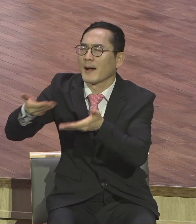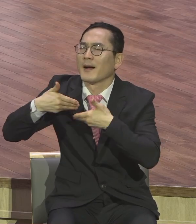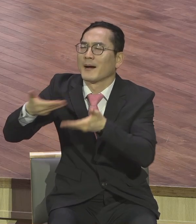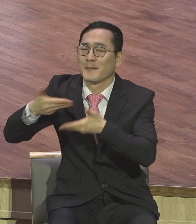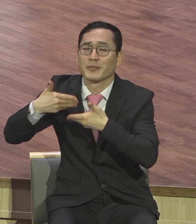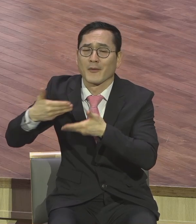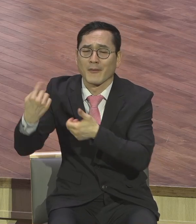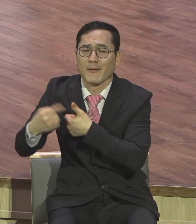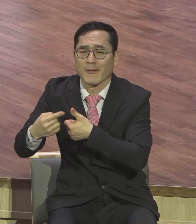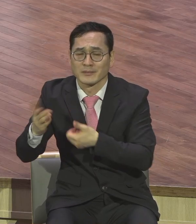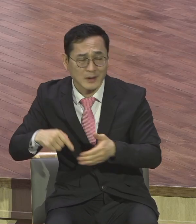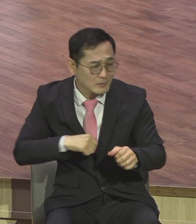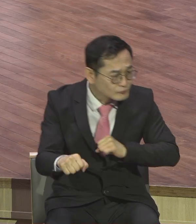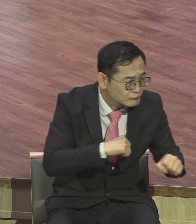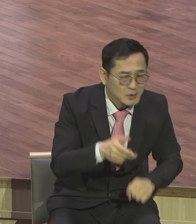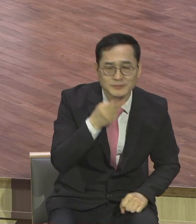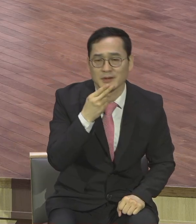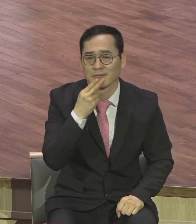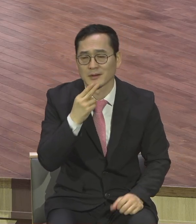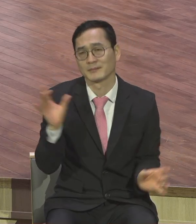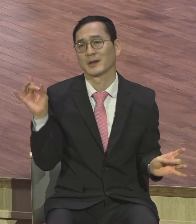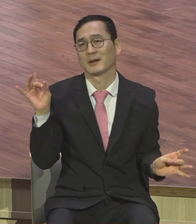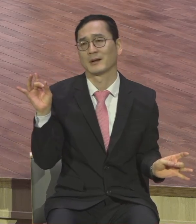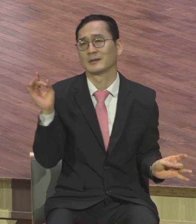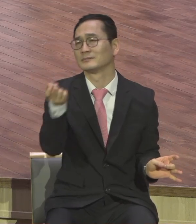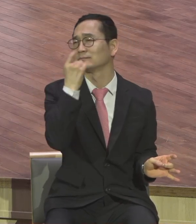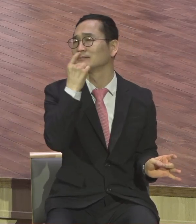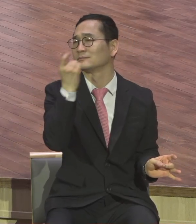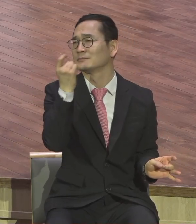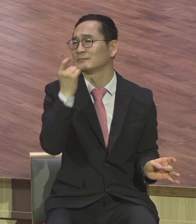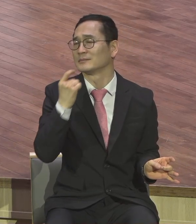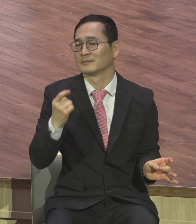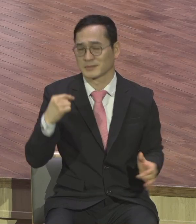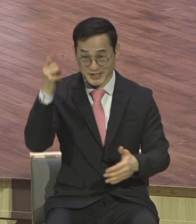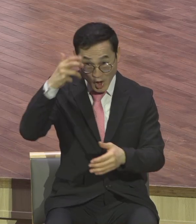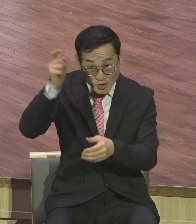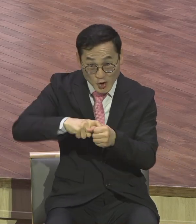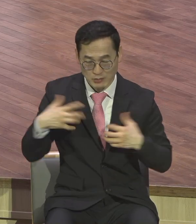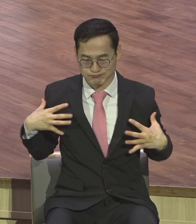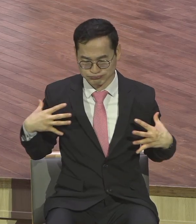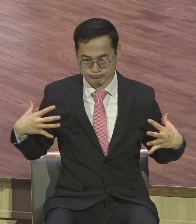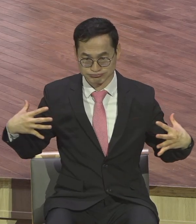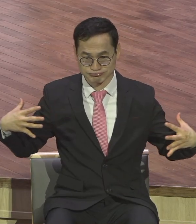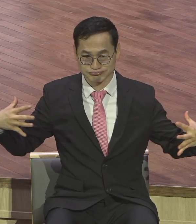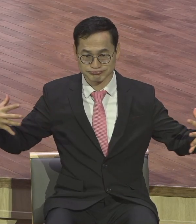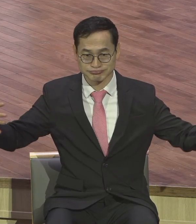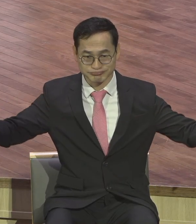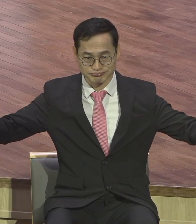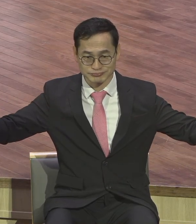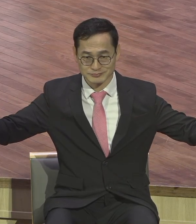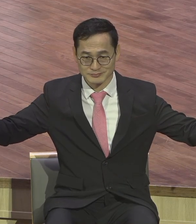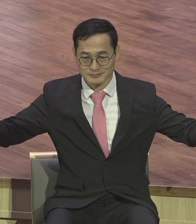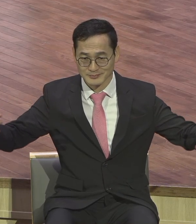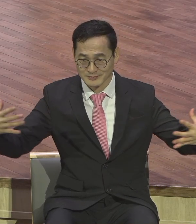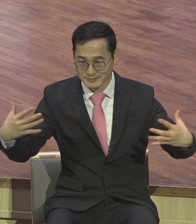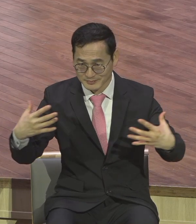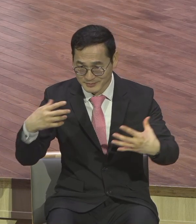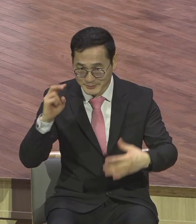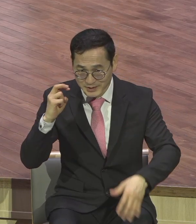영적 비육집탄에 삶을 살고 있지는 않는지 영계 모든 성도들